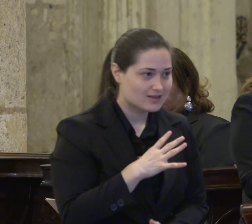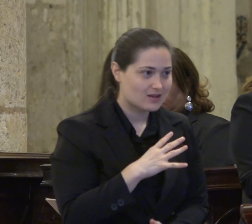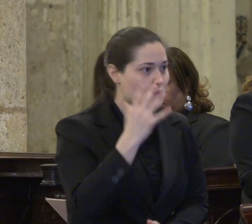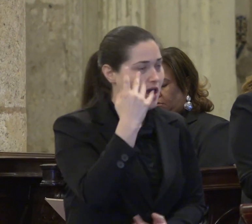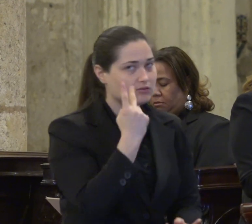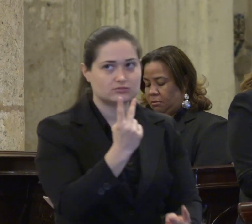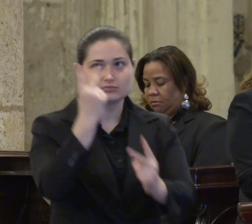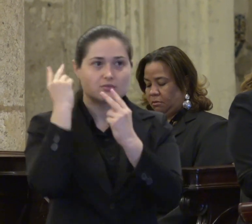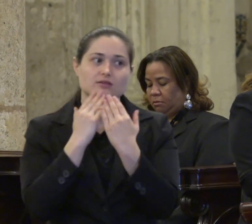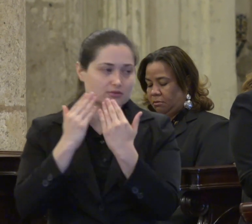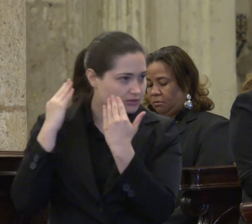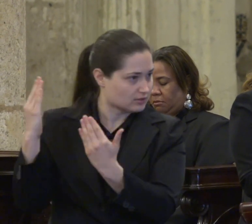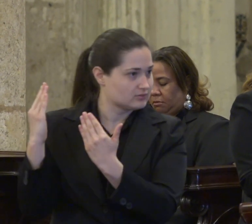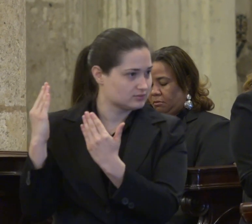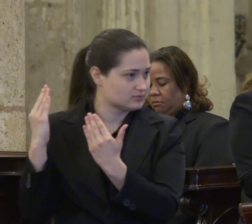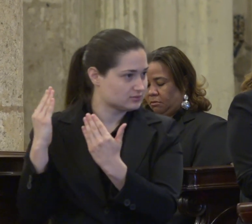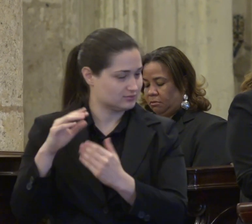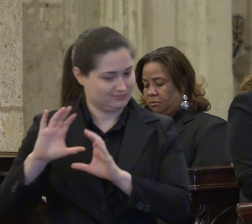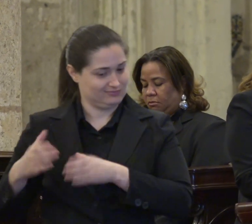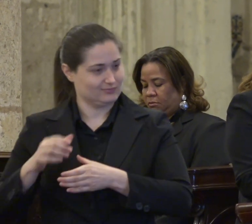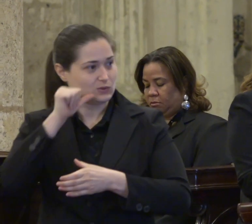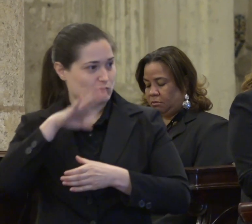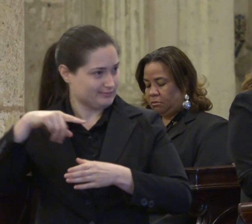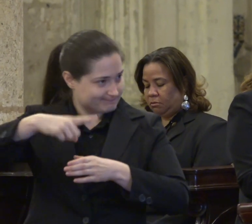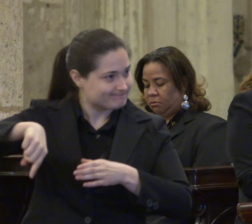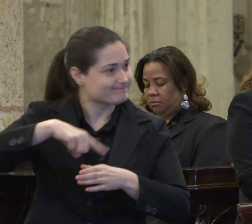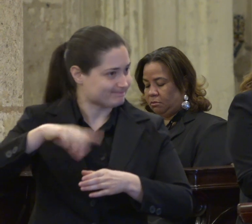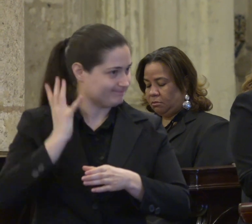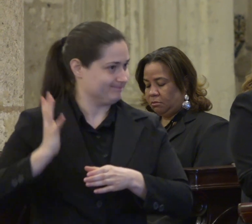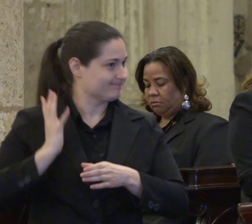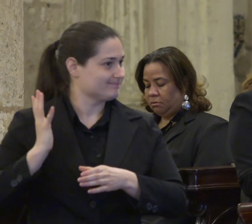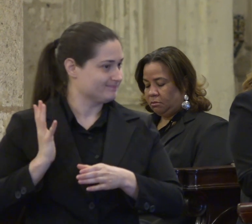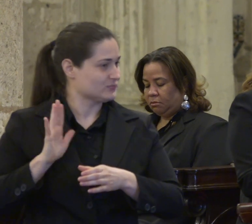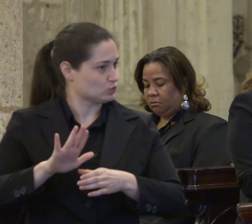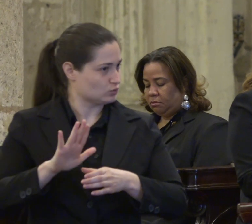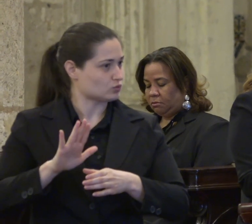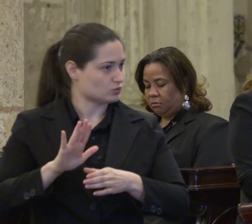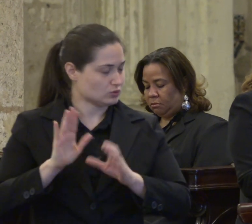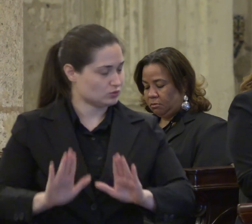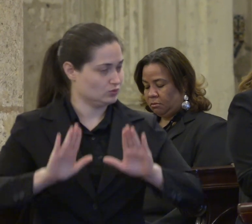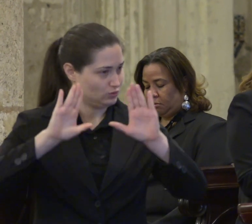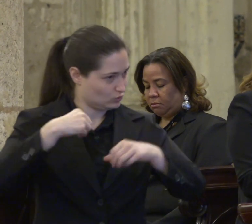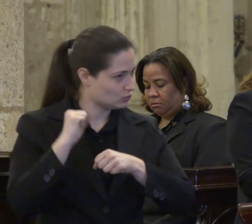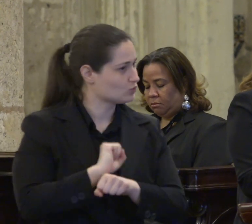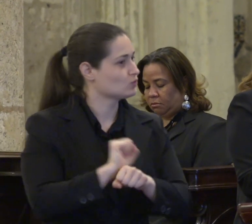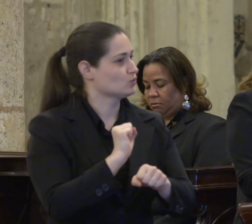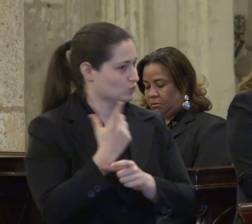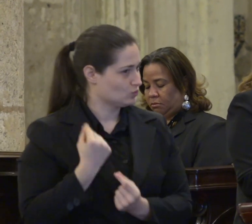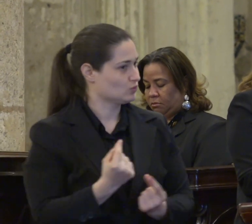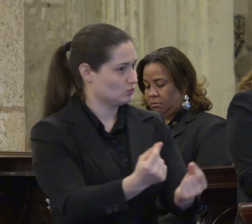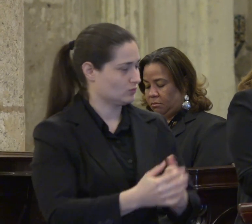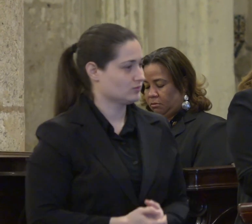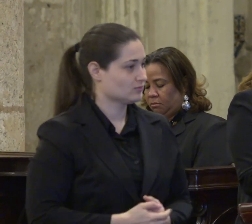medida parte de ese legado de esas mujeres extraordinarias. Desde nuestra